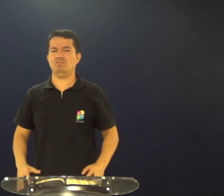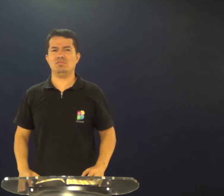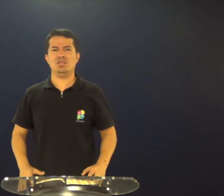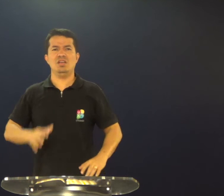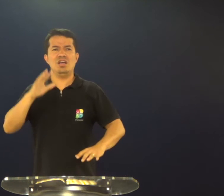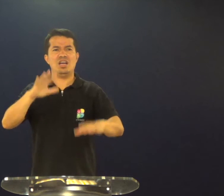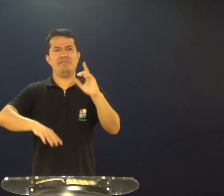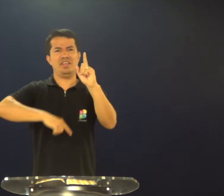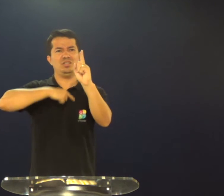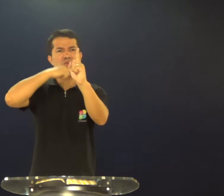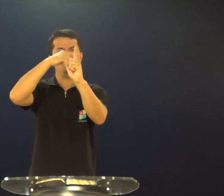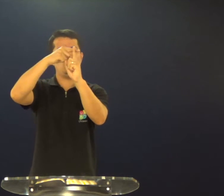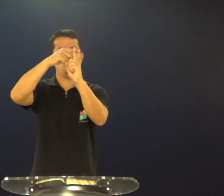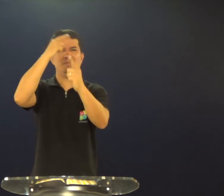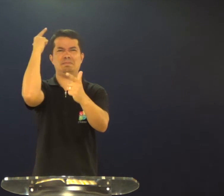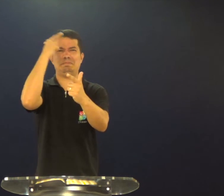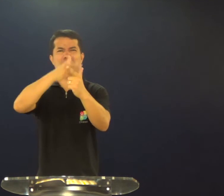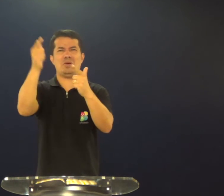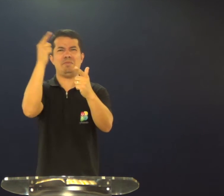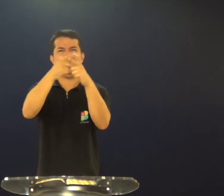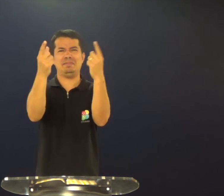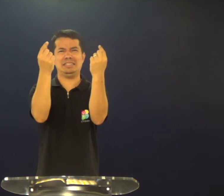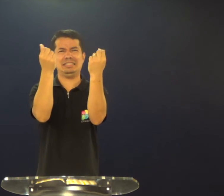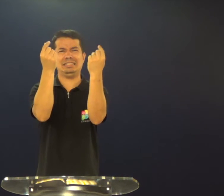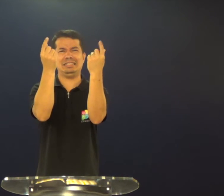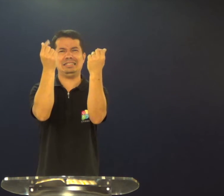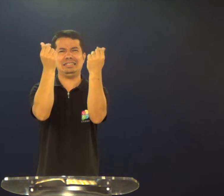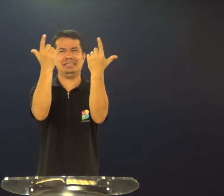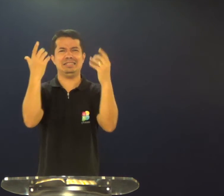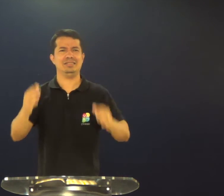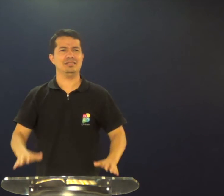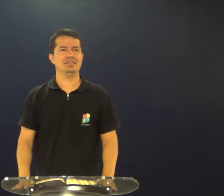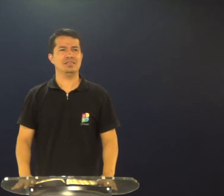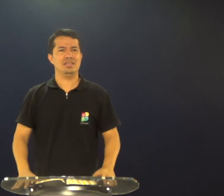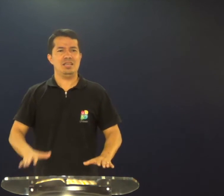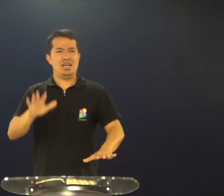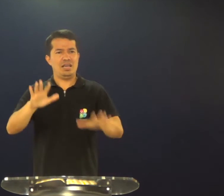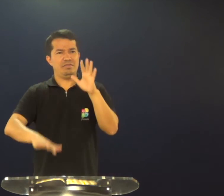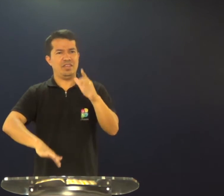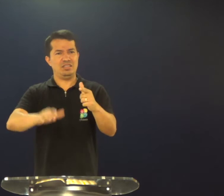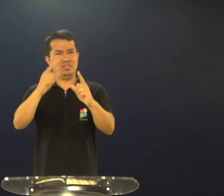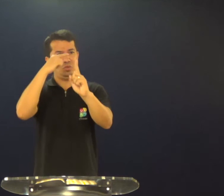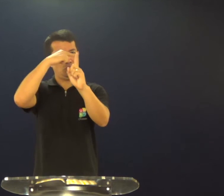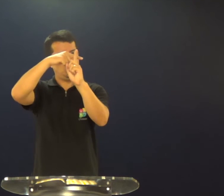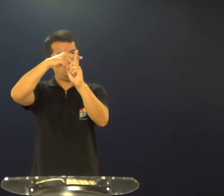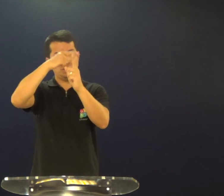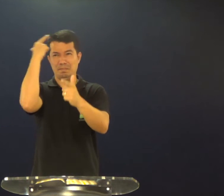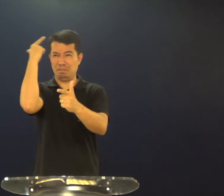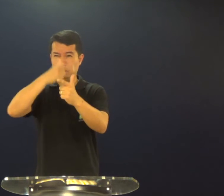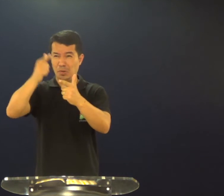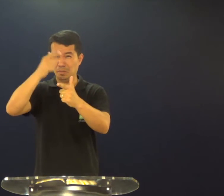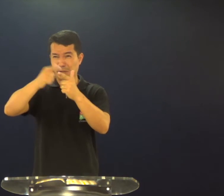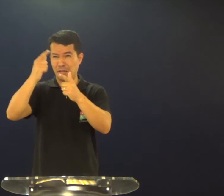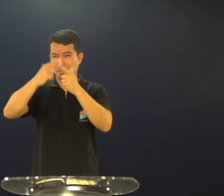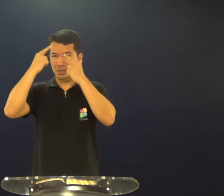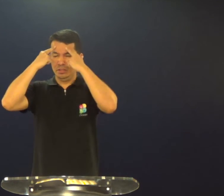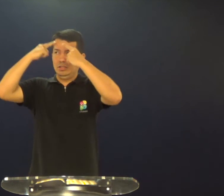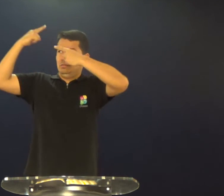as suas confusões mentais, as suas dificuldades financeiras, talvez os seus